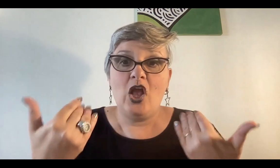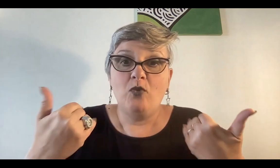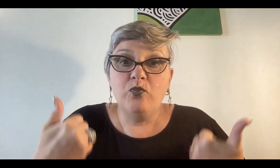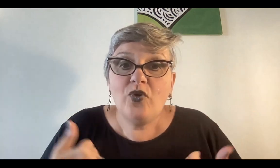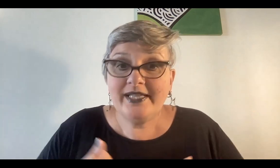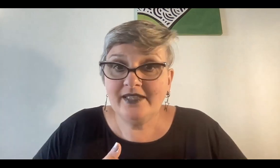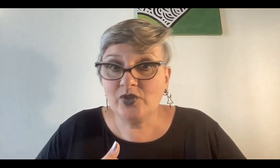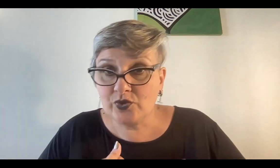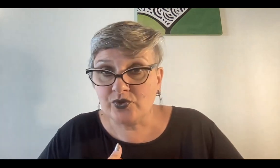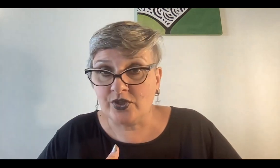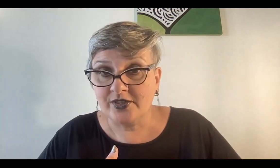busquen dentro suyo.